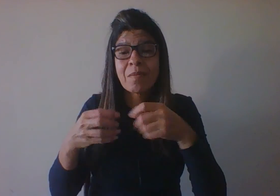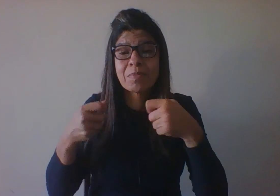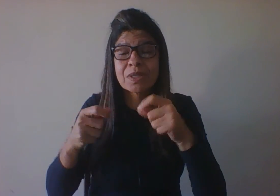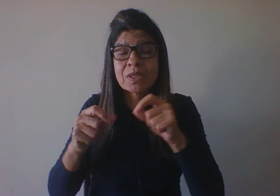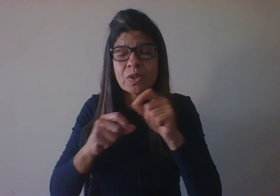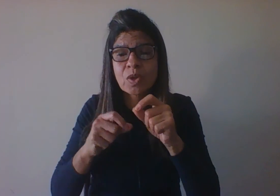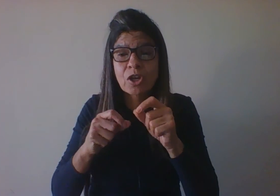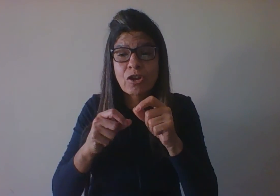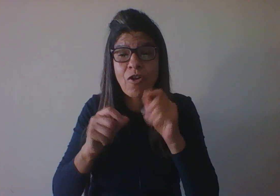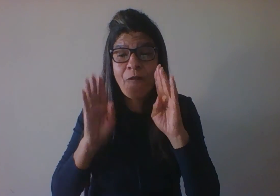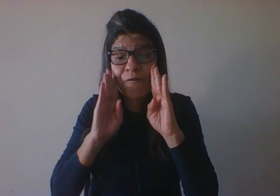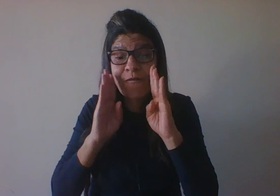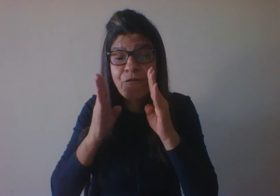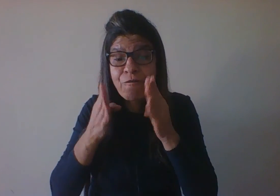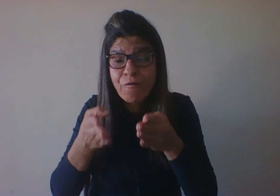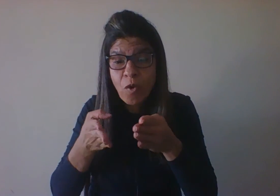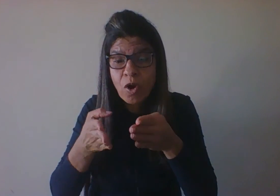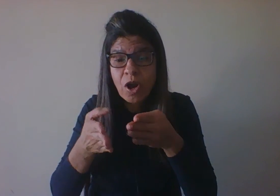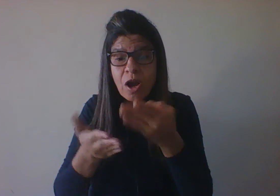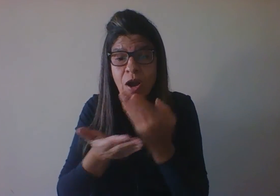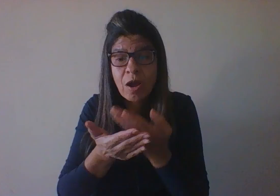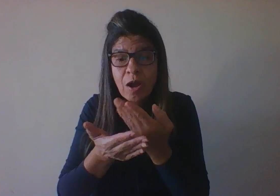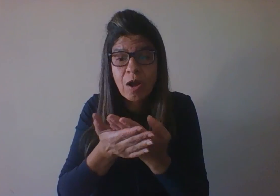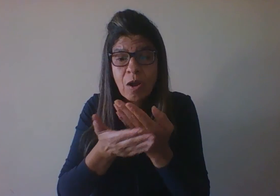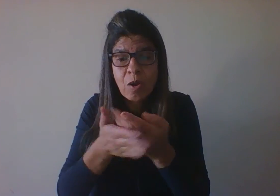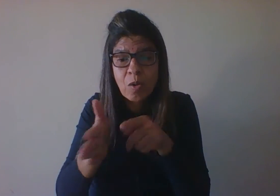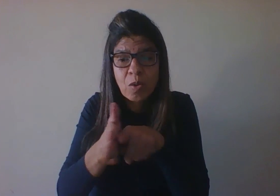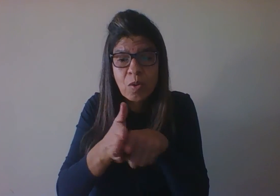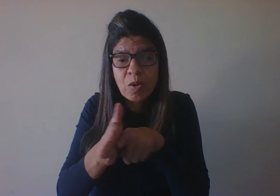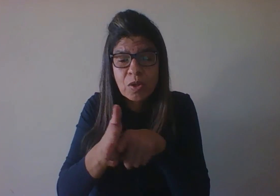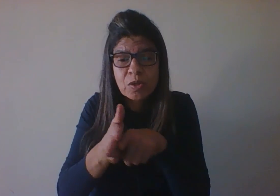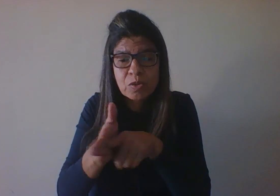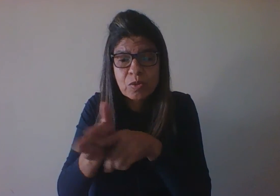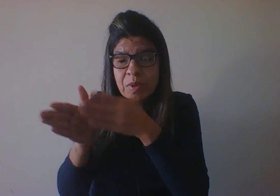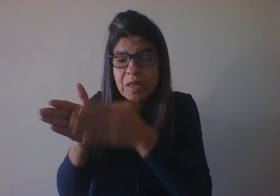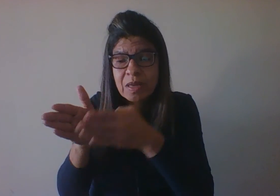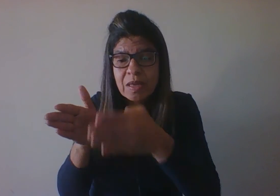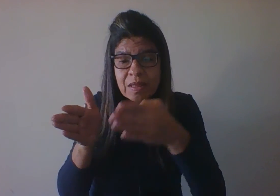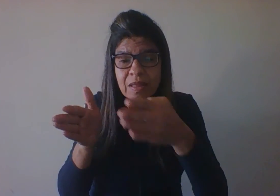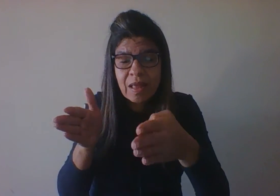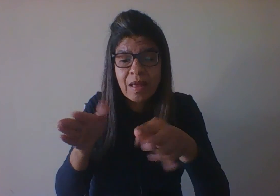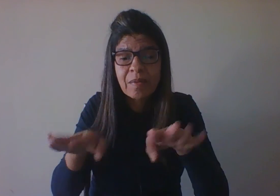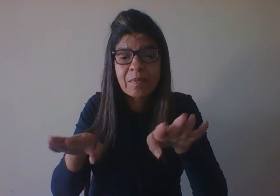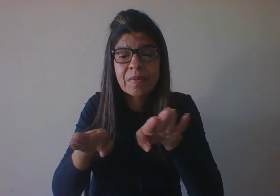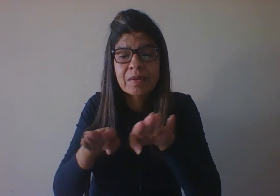etapas do desenvolvimento e em aspectos do desenvolvimento. Passemos a eles.